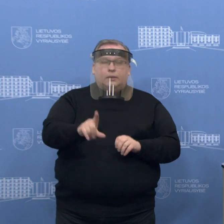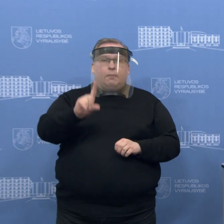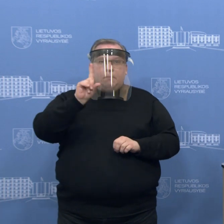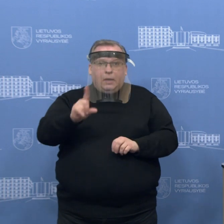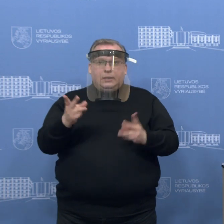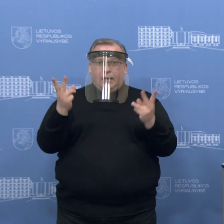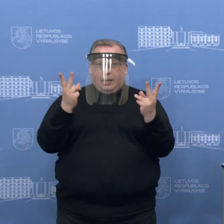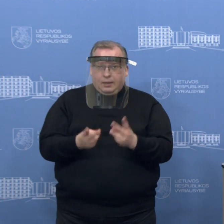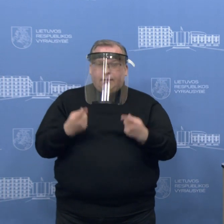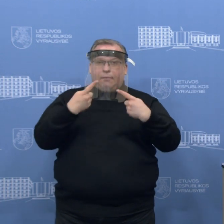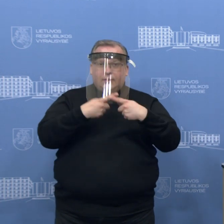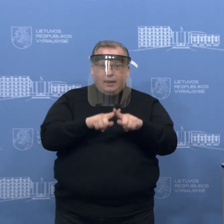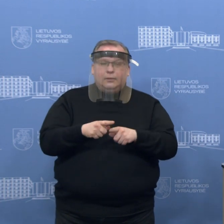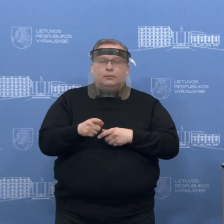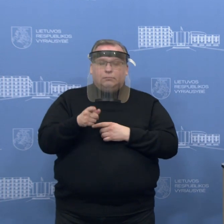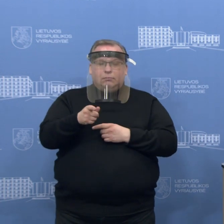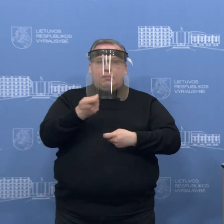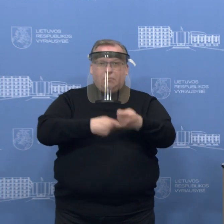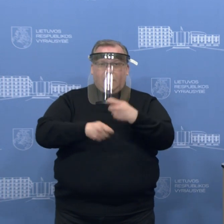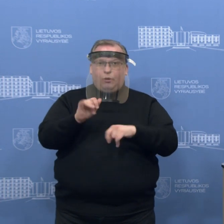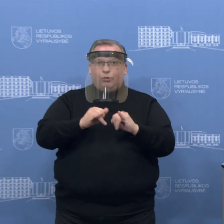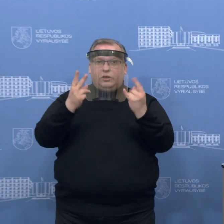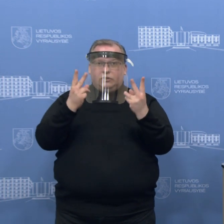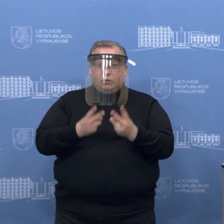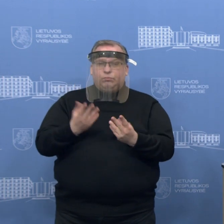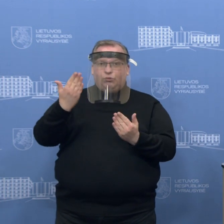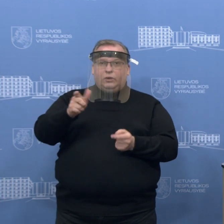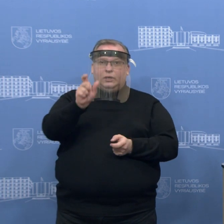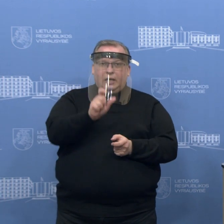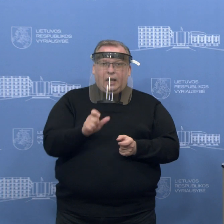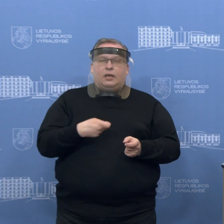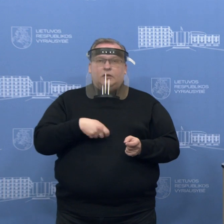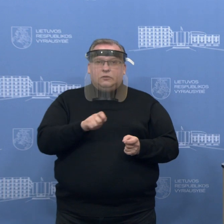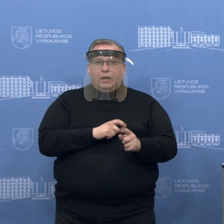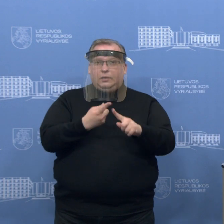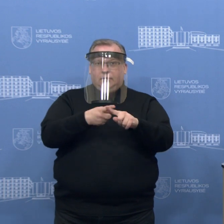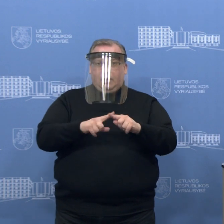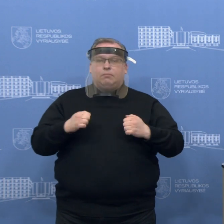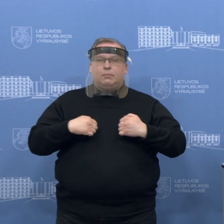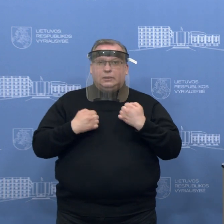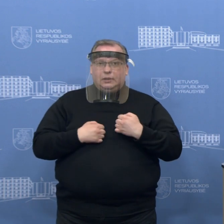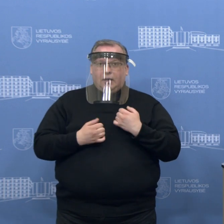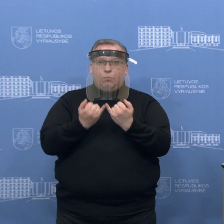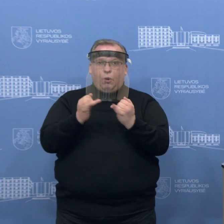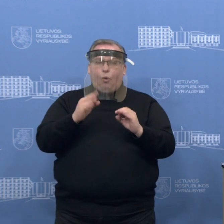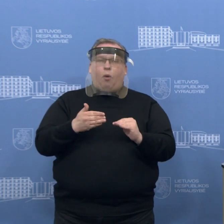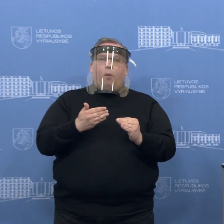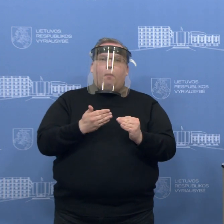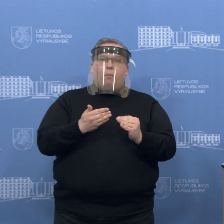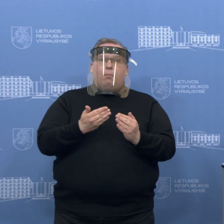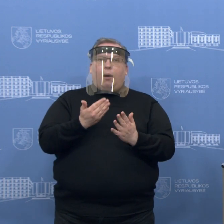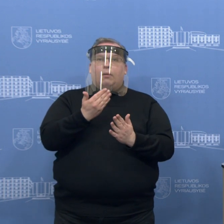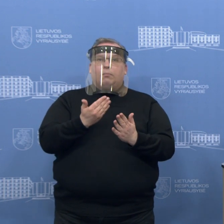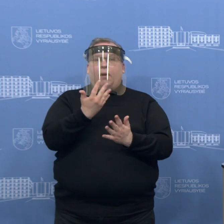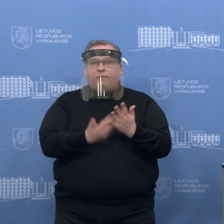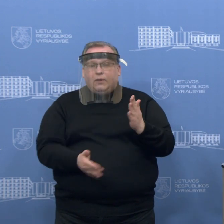bet reikalinga įranga ir prekės tos, kurios šiandien reikalingos tų šalių gyventojams. Tai mes tą tiesiog ir padarėme, o dėl pavėluotų ir nepavėluotų,